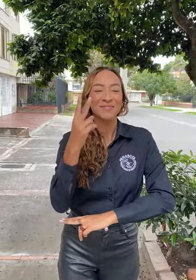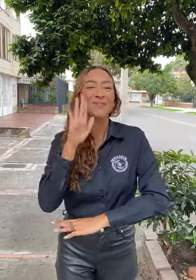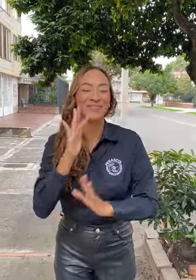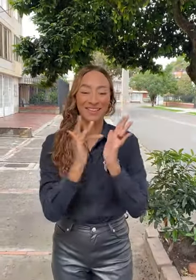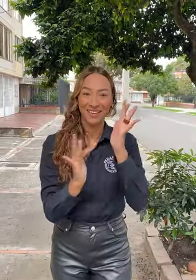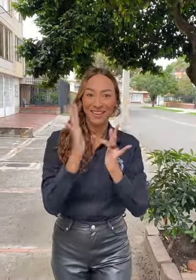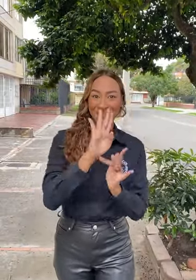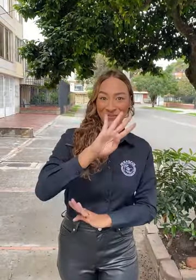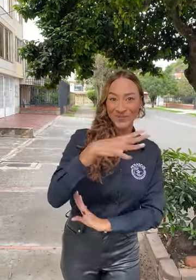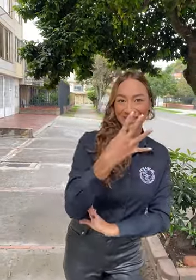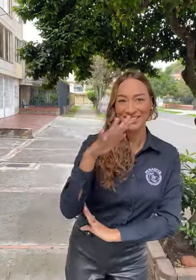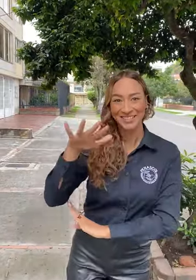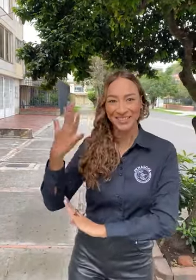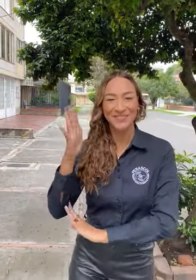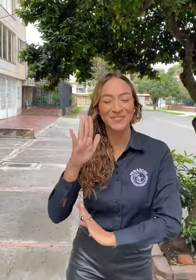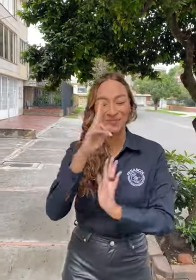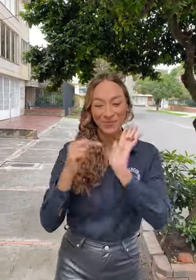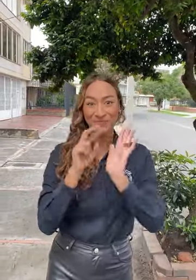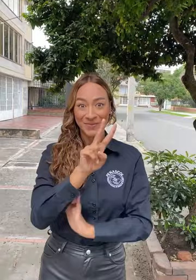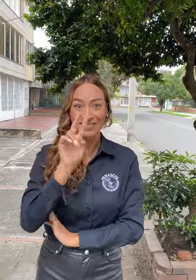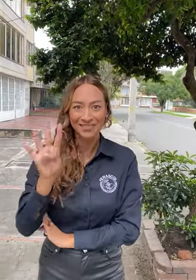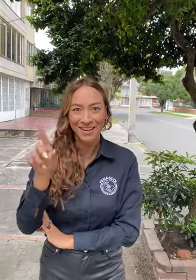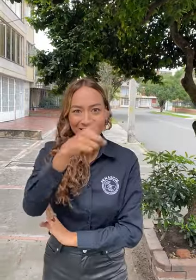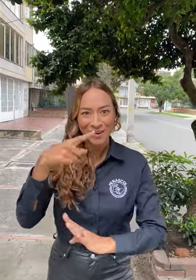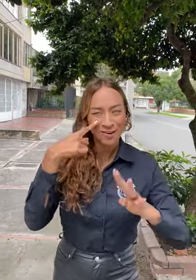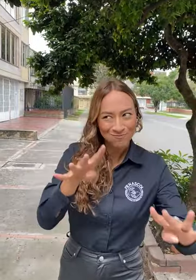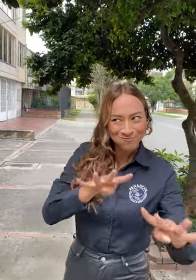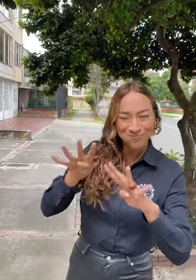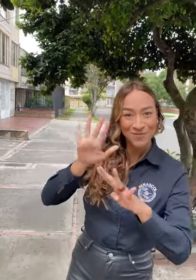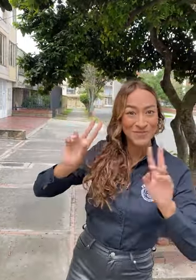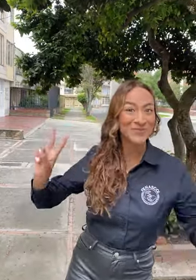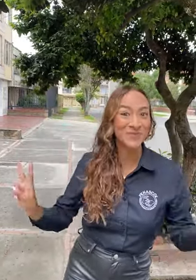Así que todos muy pendientes del en vivo de esta conferencia este 4 y 5 de abril.